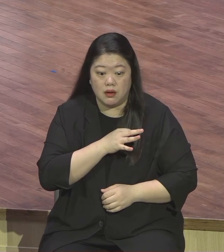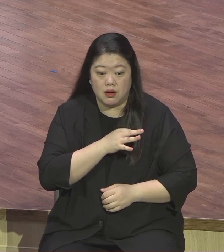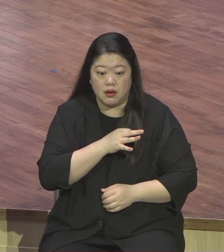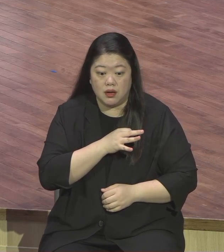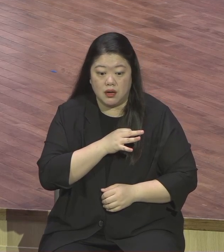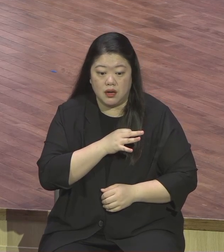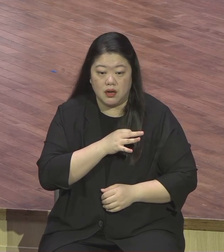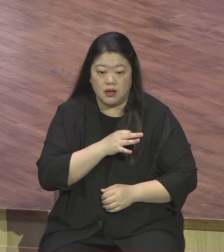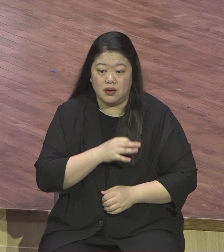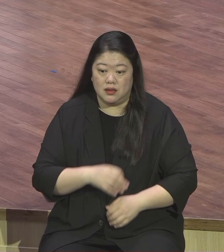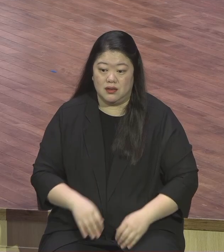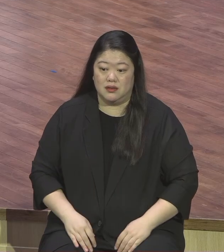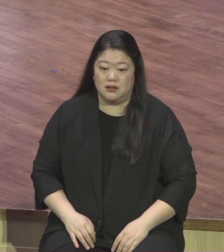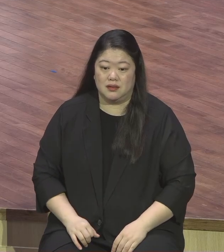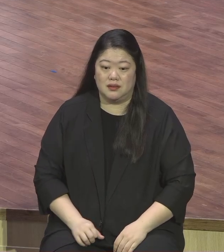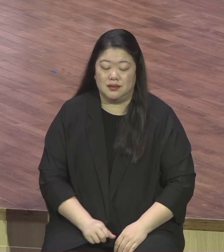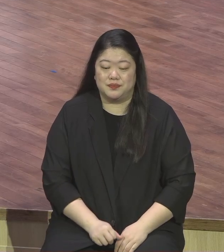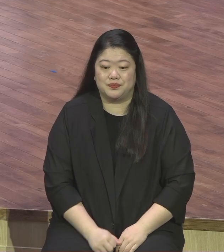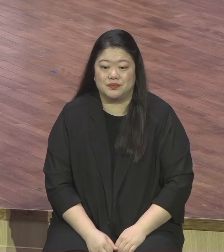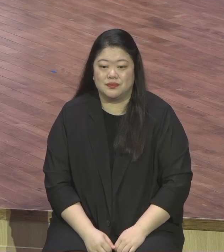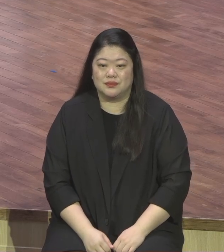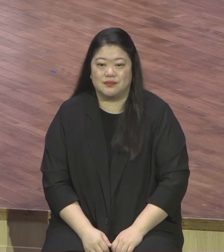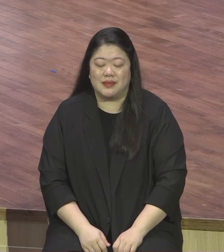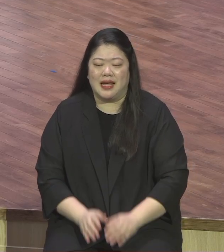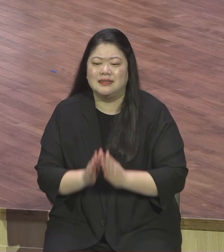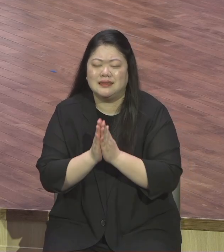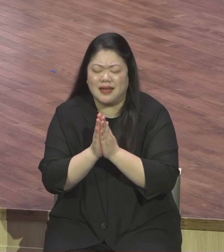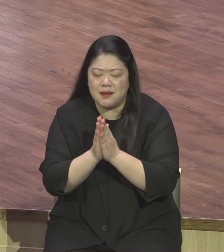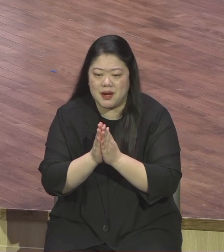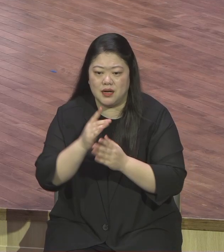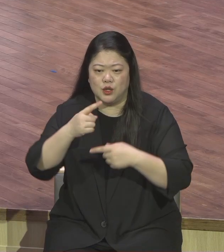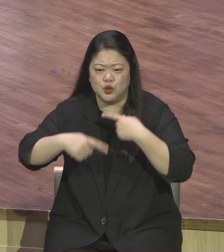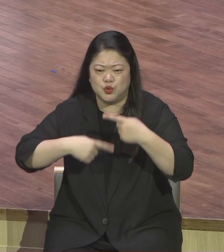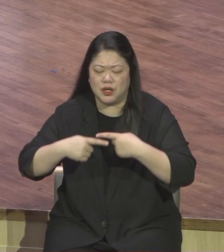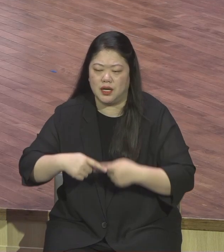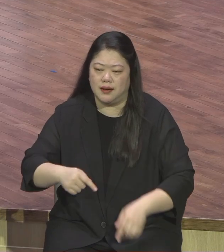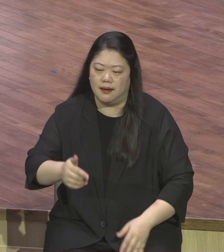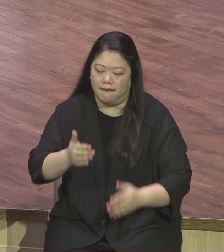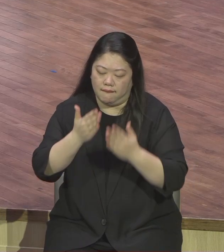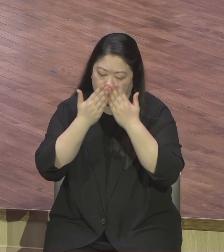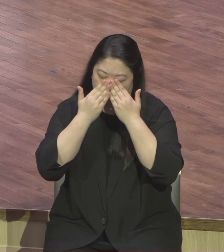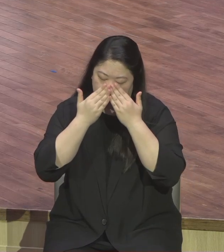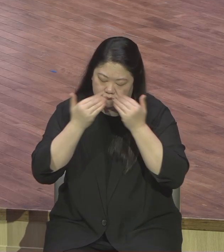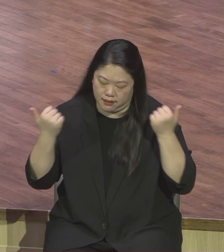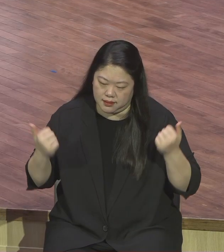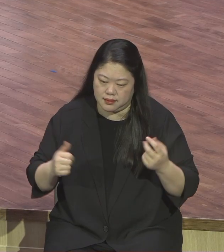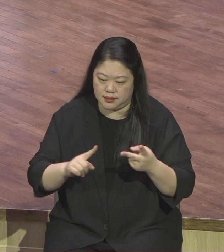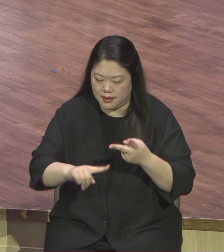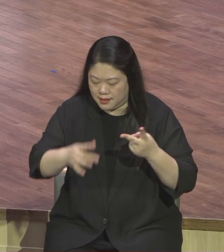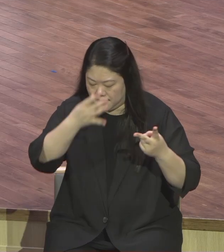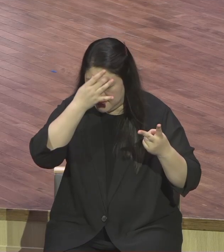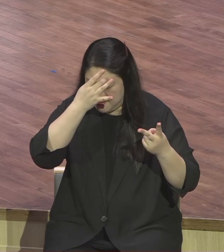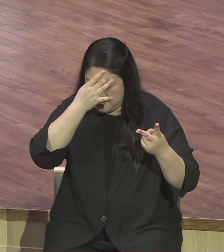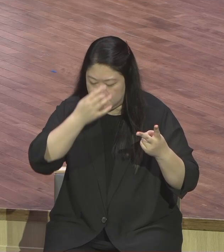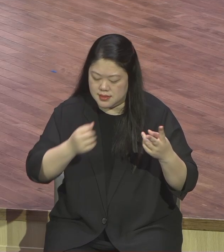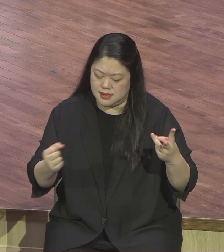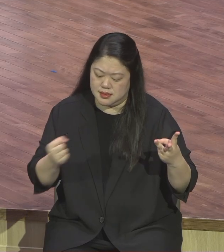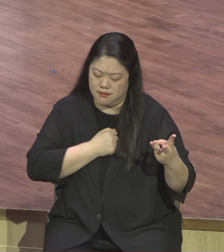지루하다 힘들다 어렵다 답답하다 골치 아프다 그런 용어를 안 씁니다